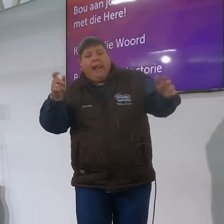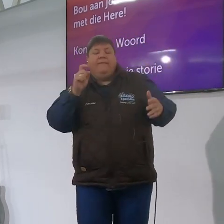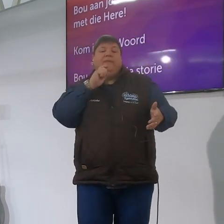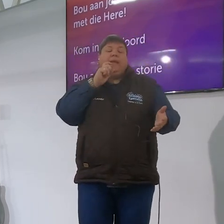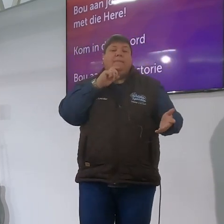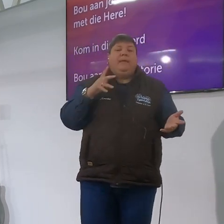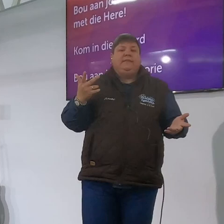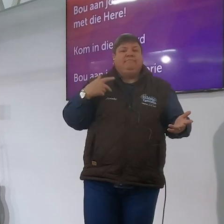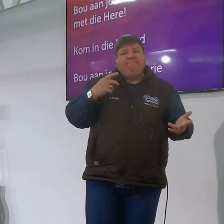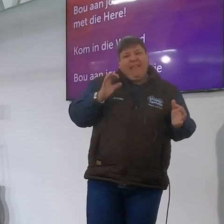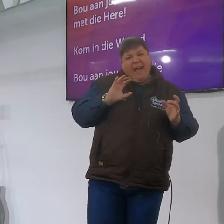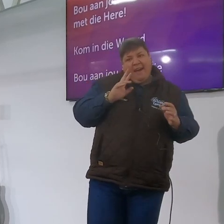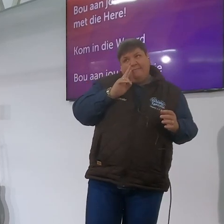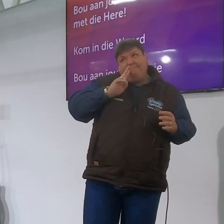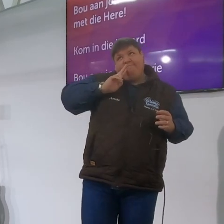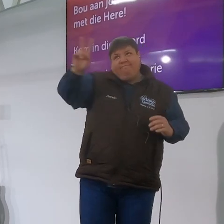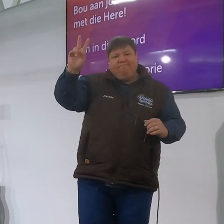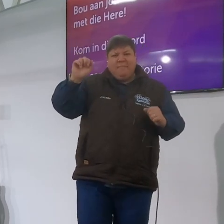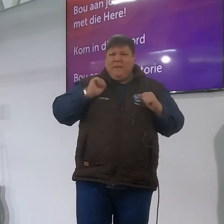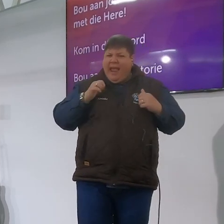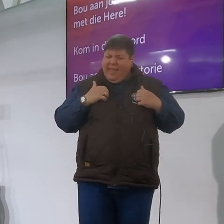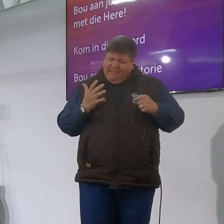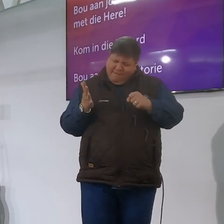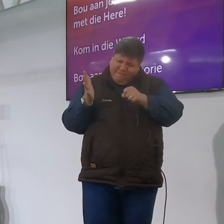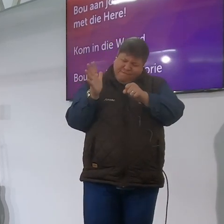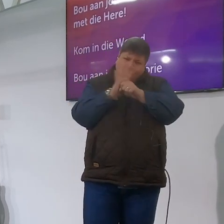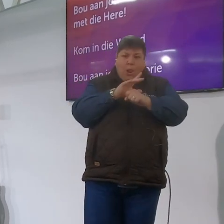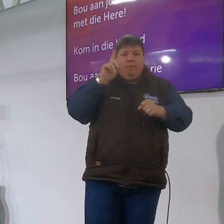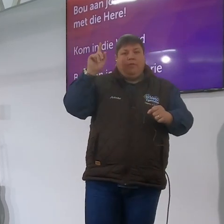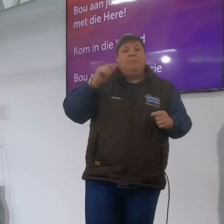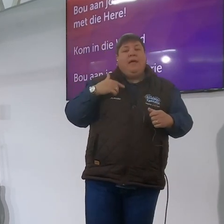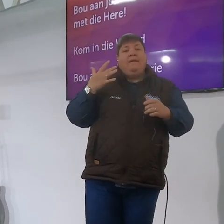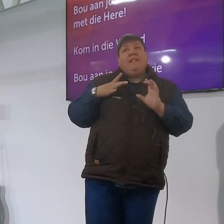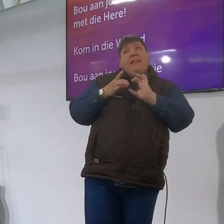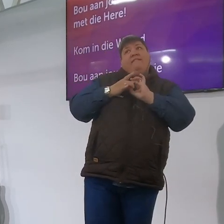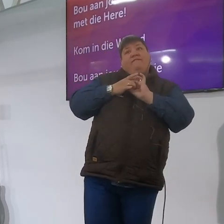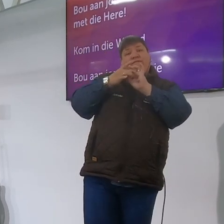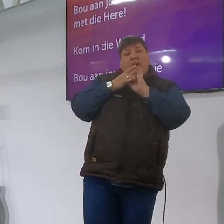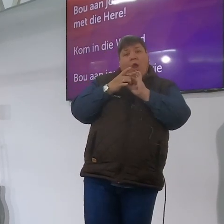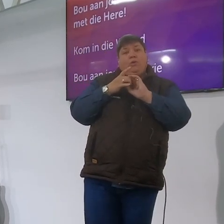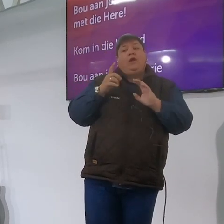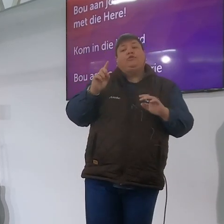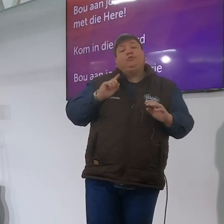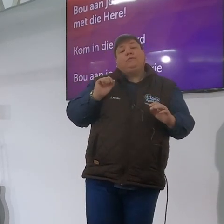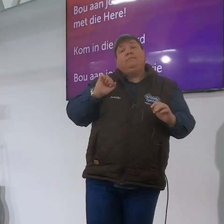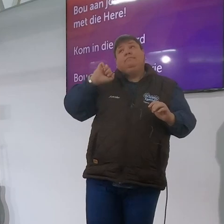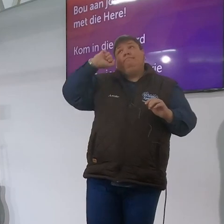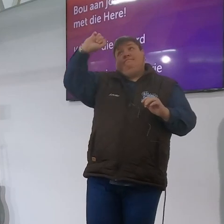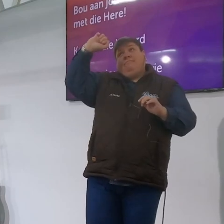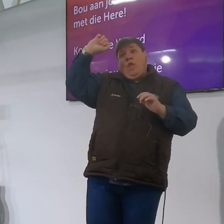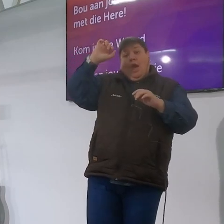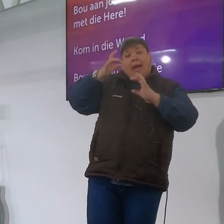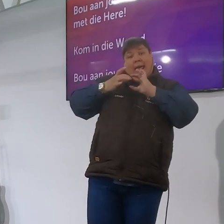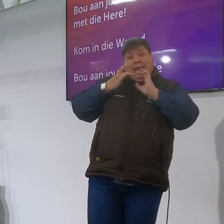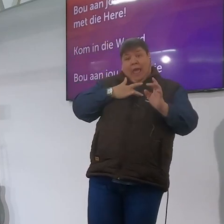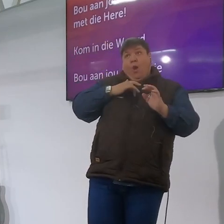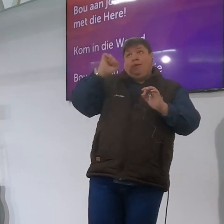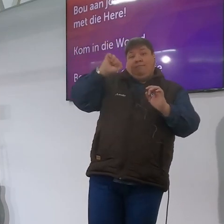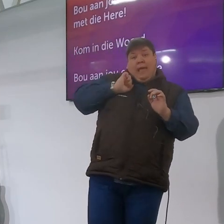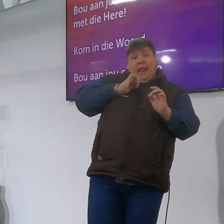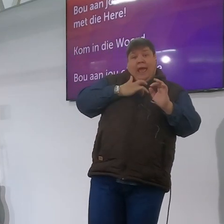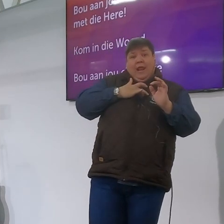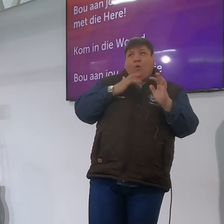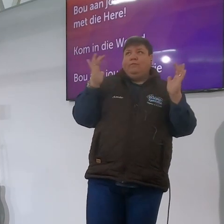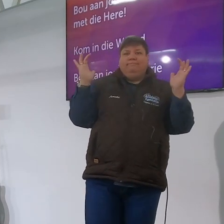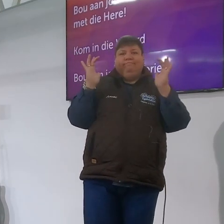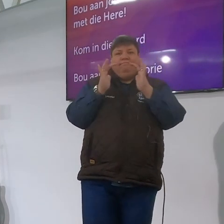heren en ek rig my leven daar volgens dan bou ek my eie baanrekord dan word die herense baanrekord my baanrekord ek kry persoonlijke baanrekord